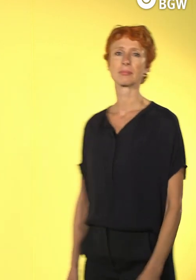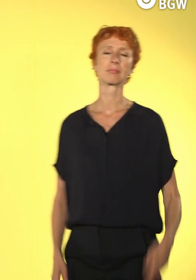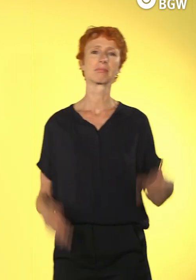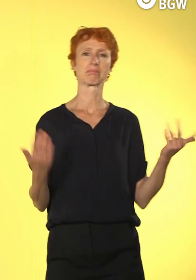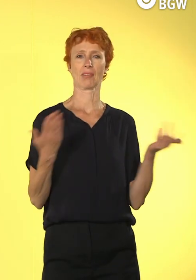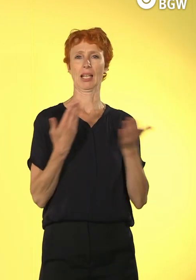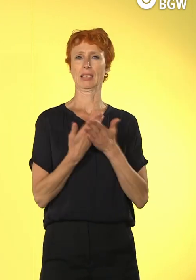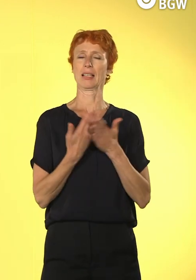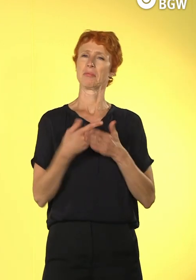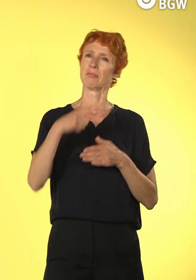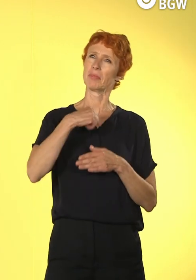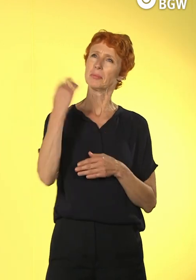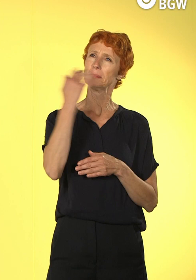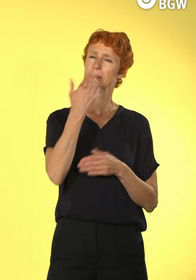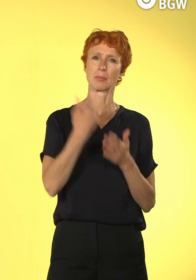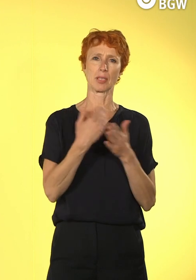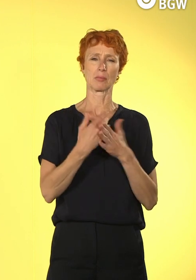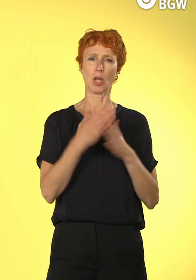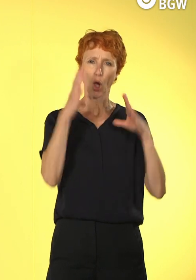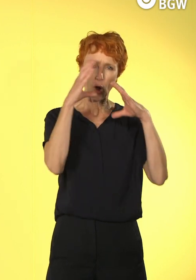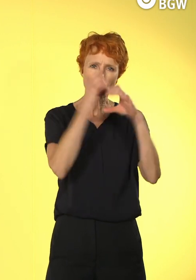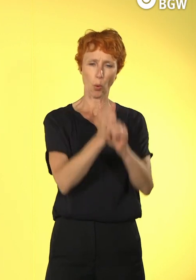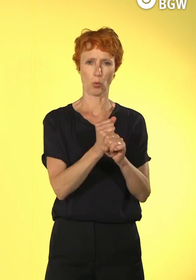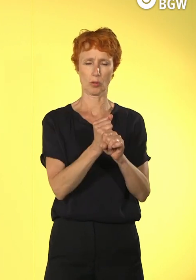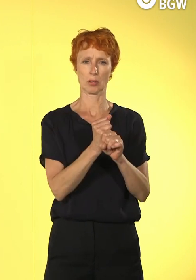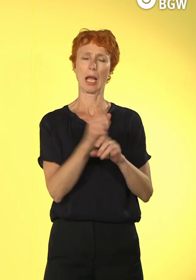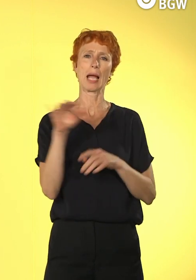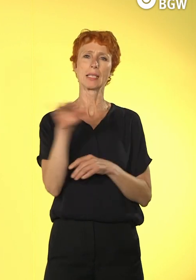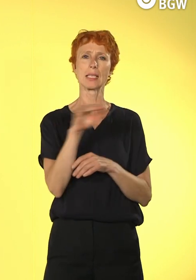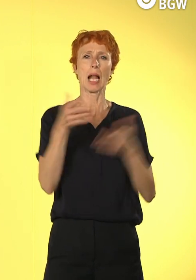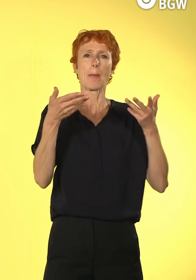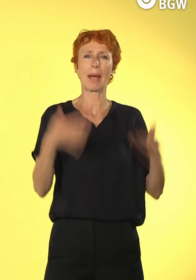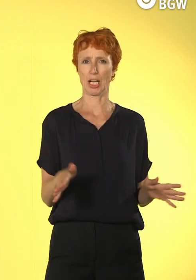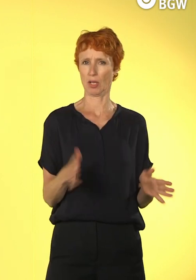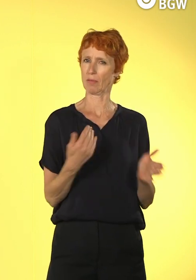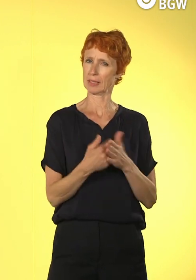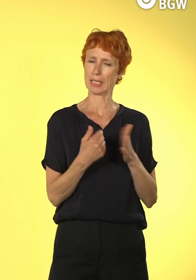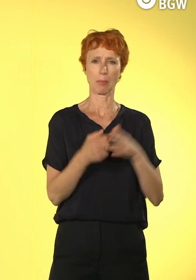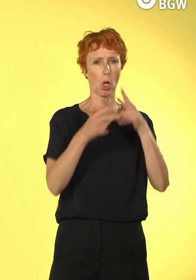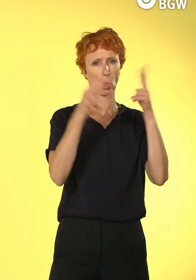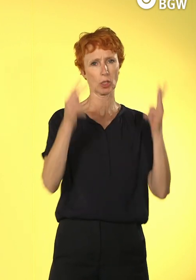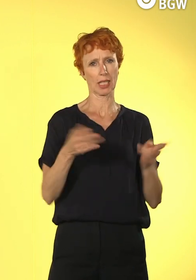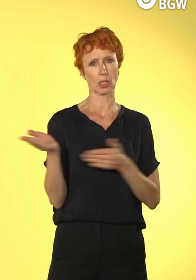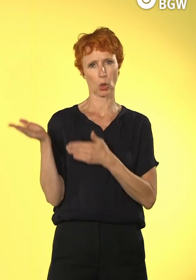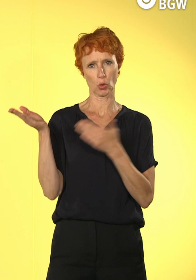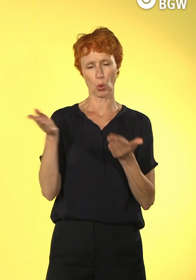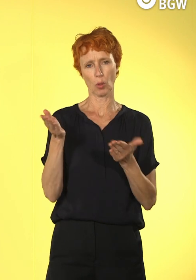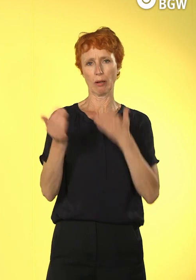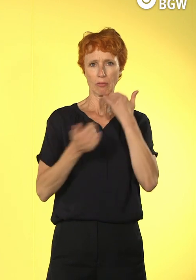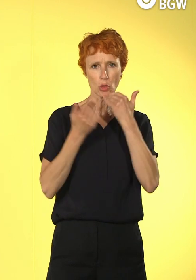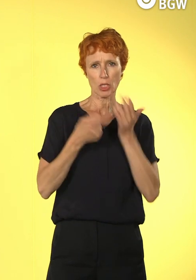kann durch dieses Konzept des Digital Readiness erfolgen, das Ihnen jetzt zunächst, wo wir so ein paar